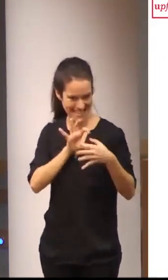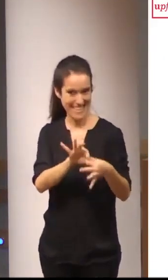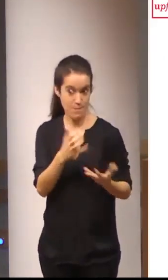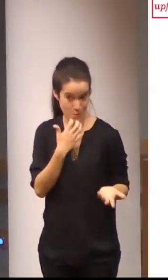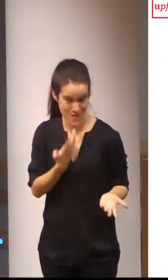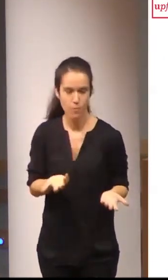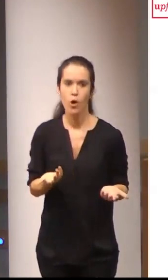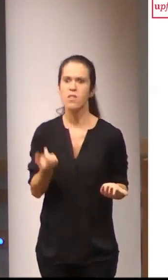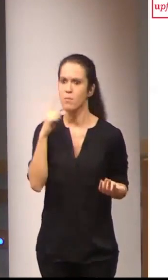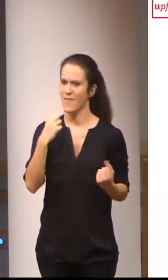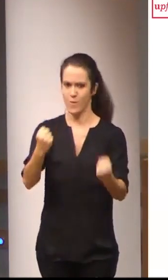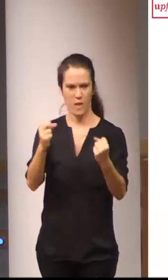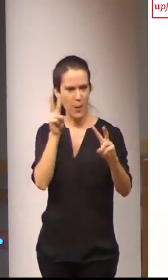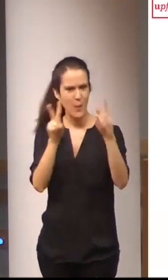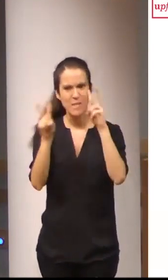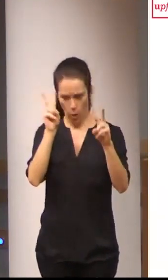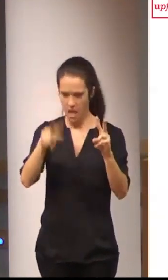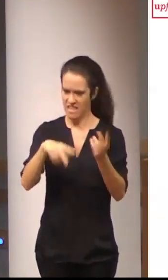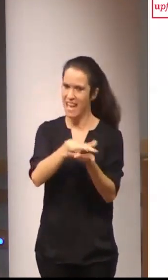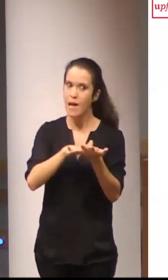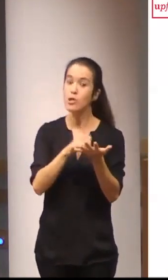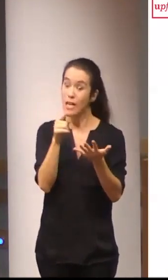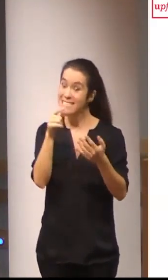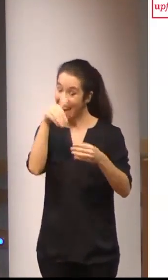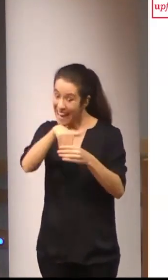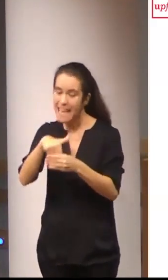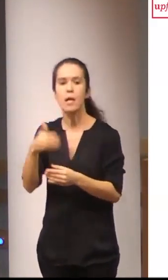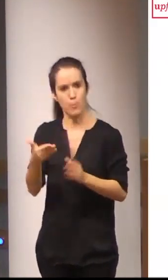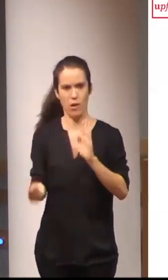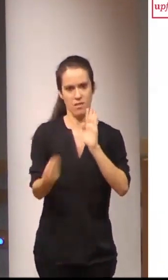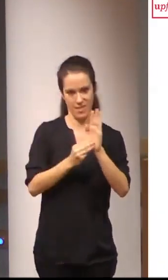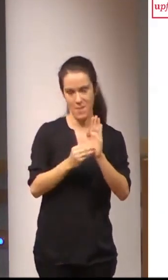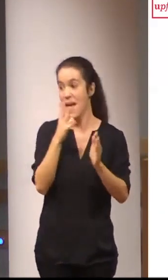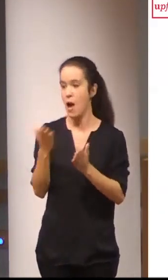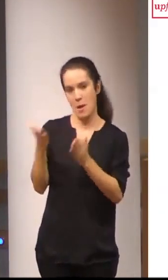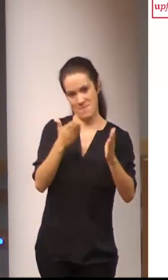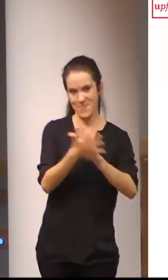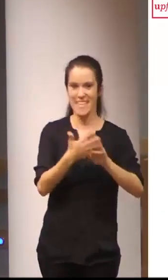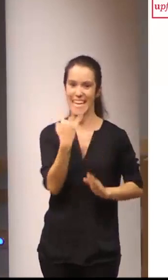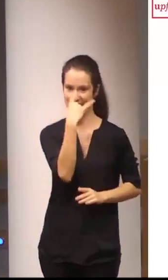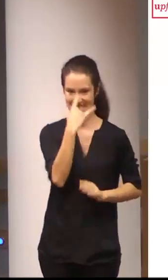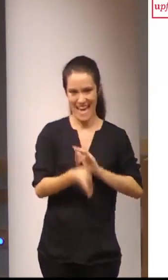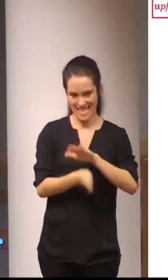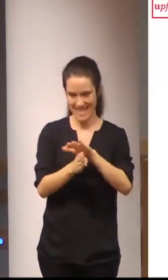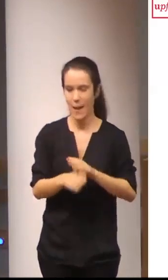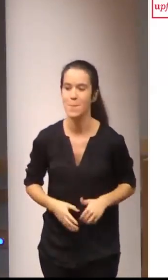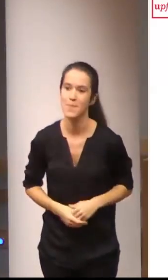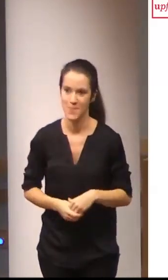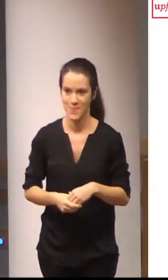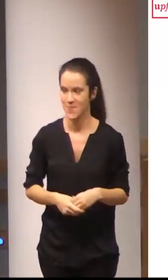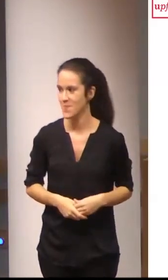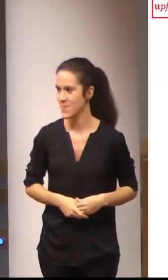visualidad que tiene la lengua de signos. Y ahora doy paso a Cristina. Vale, pues,